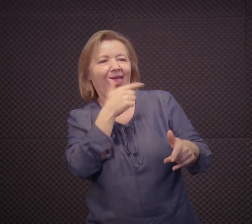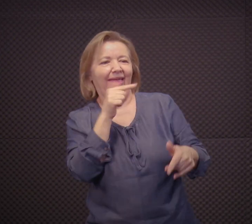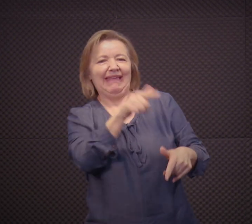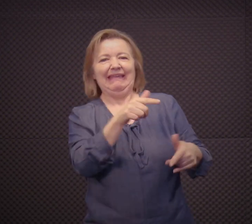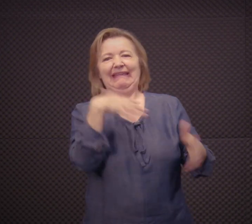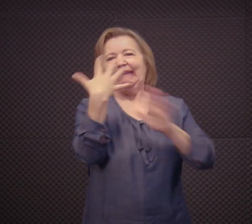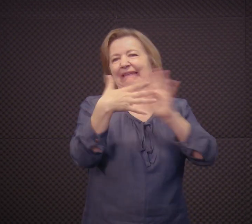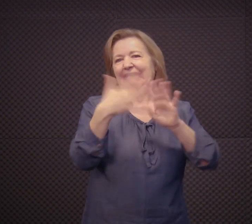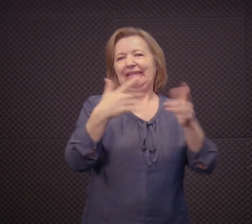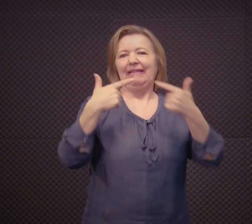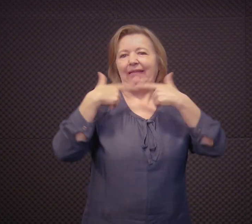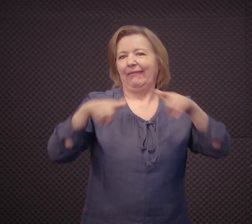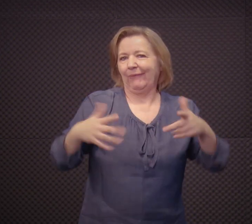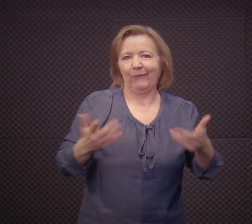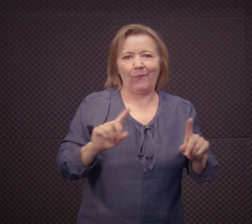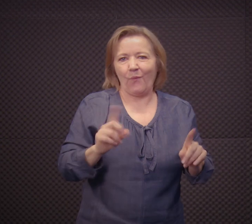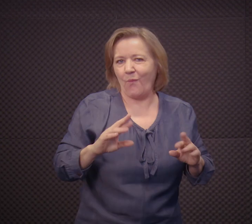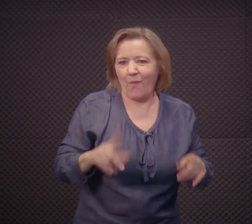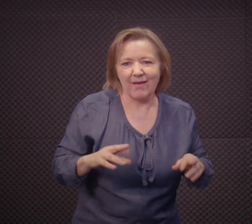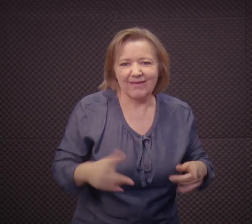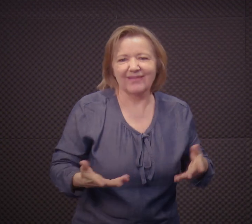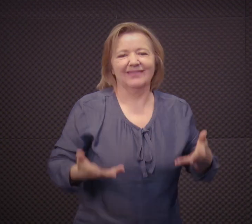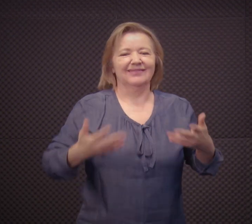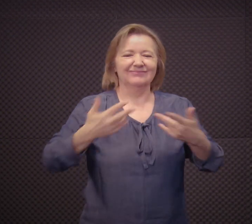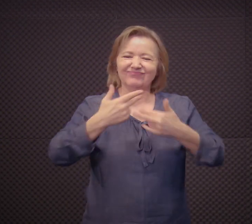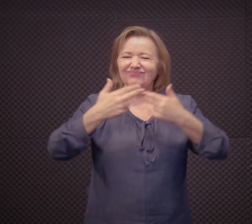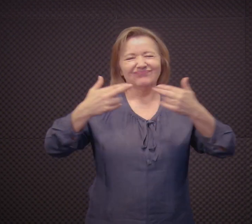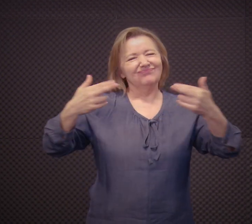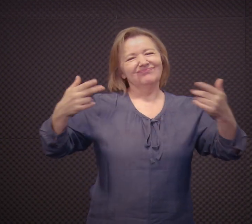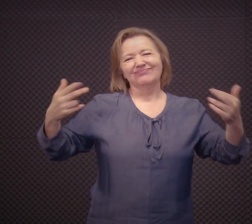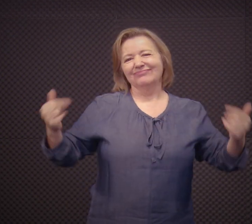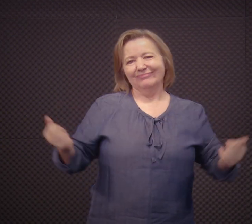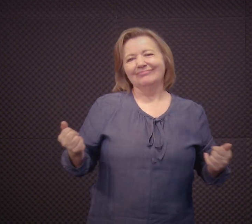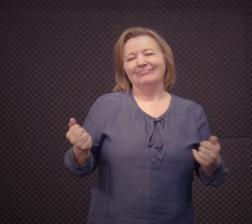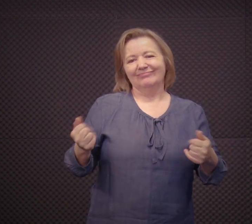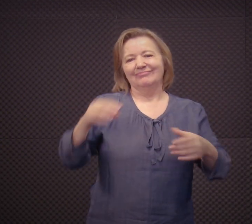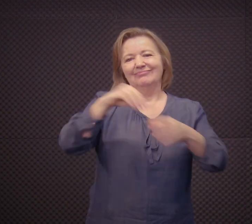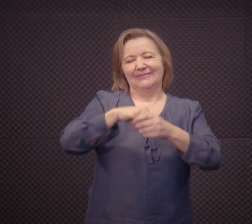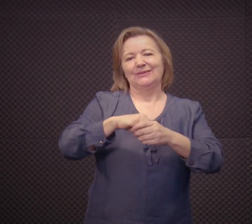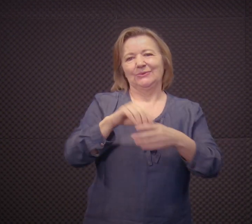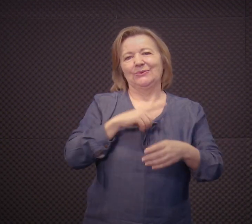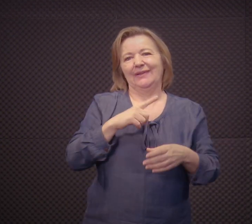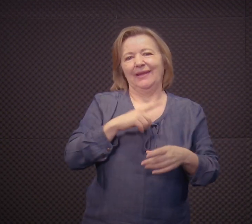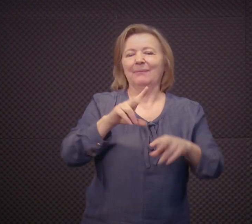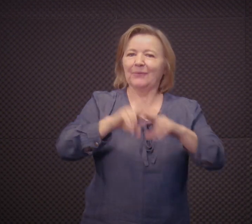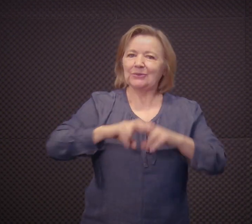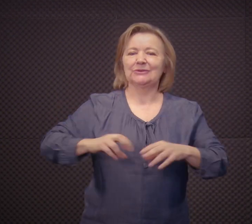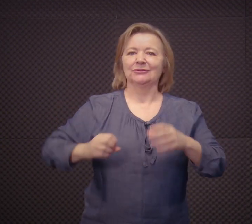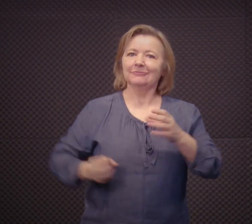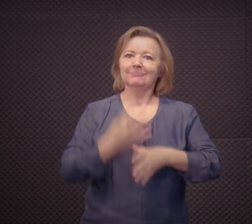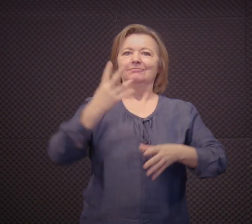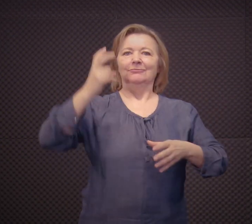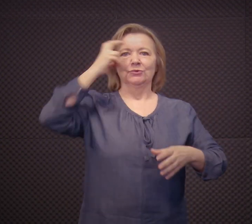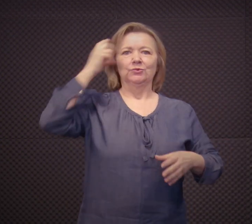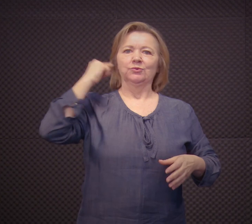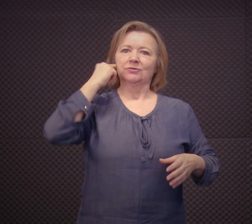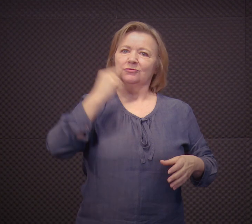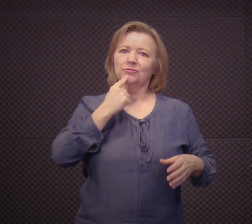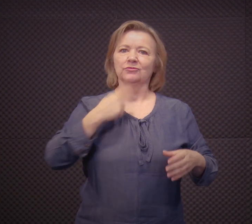ouvintes, sobre essas questões mais pejorativas, as pessoas deixando, né? Tendo muito preconceito